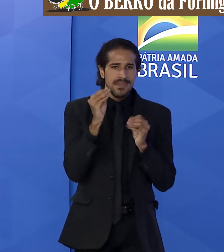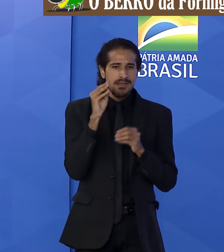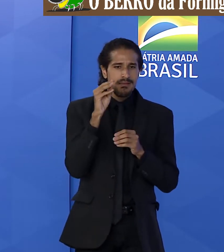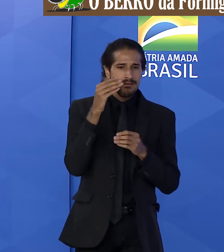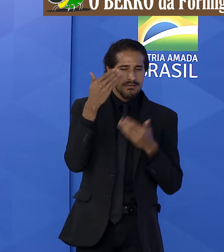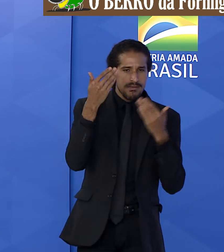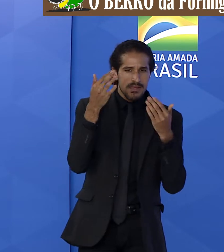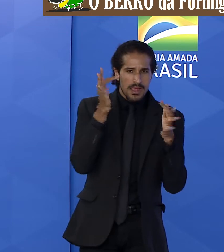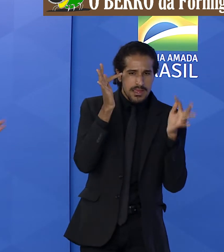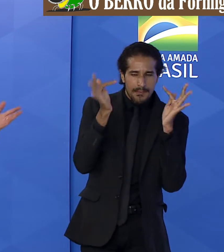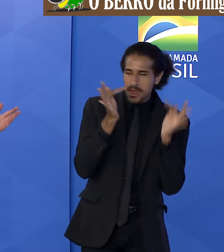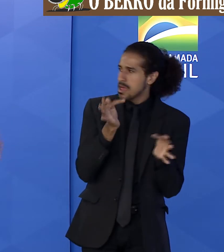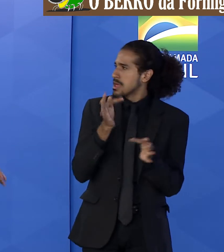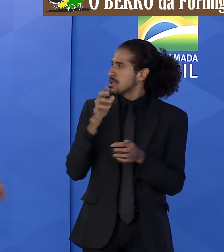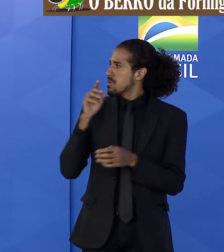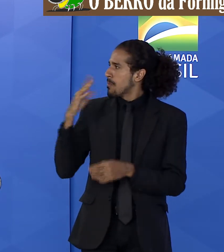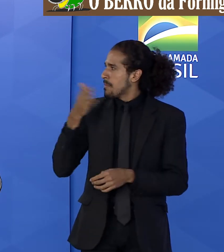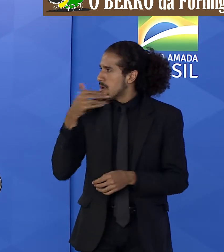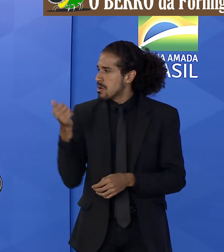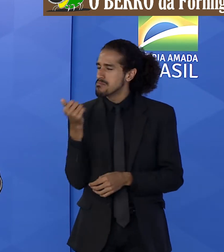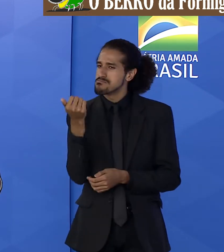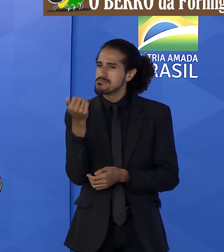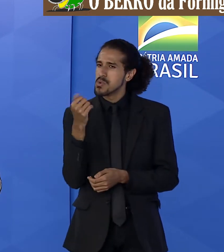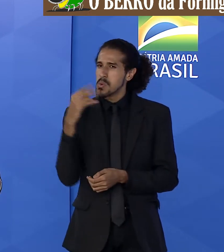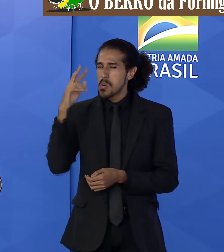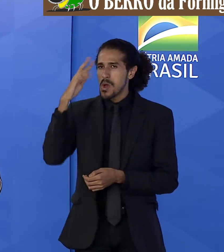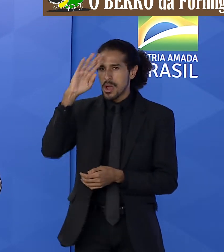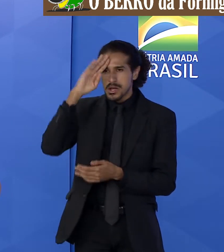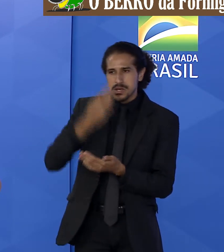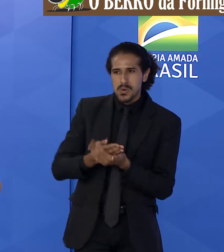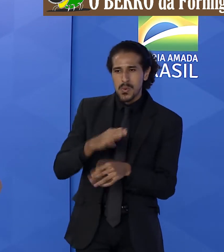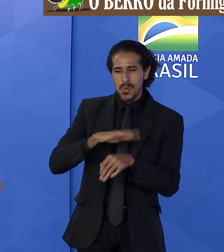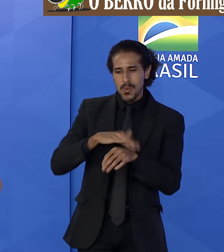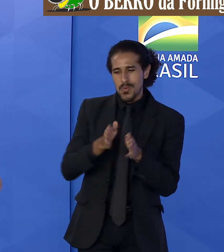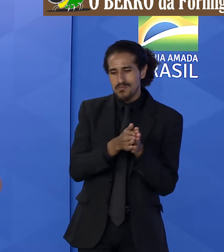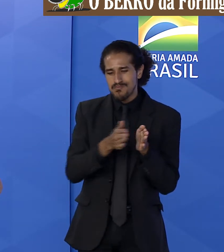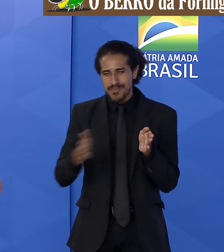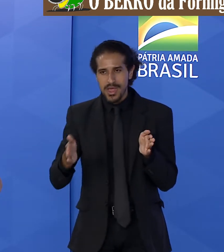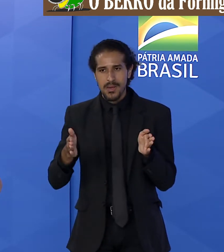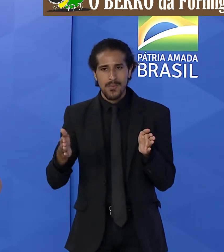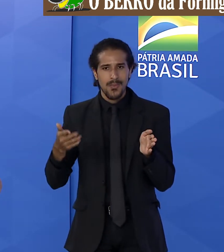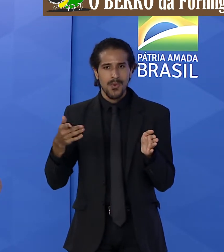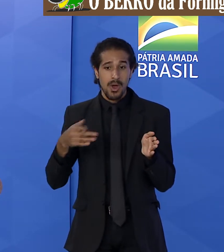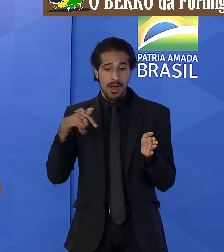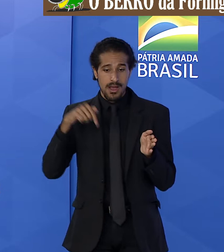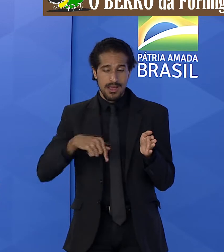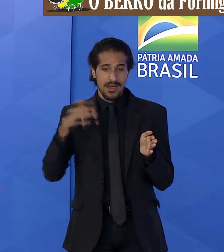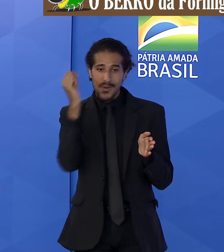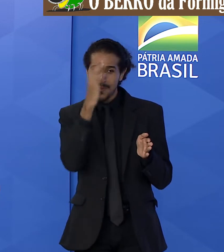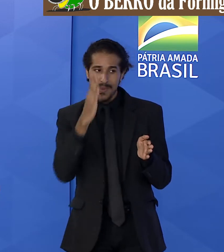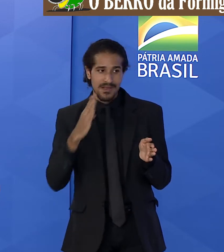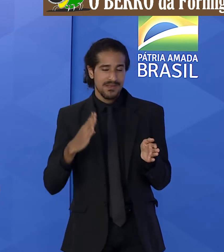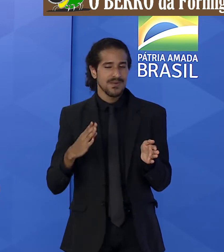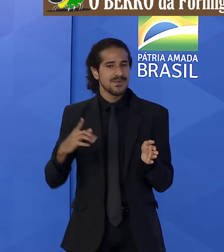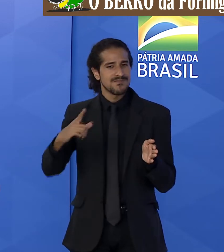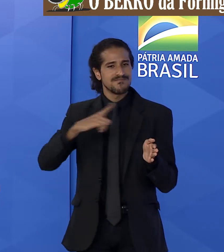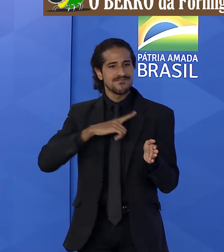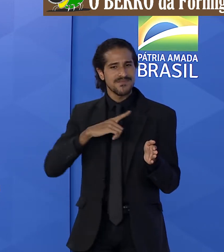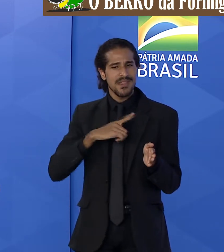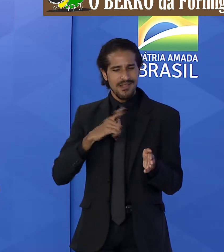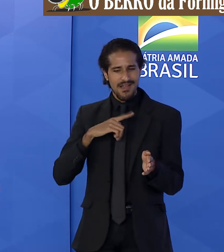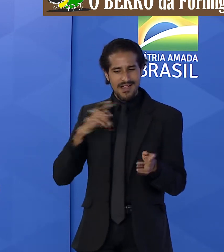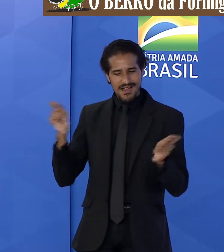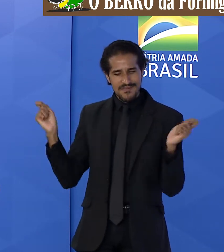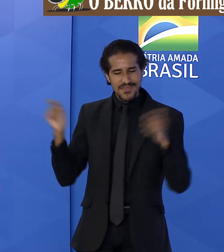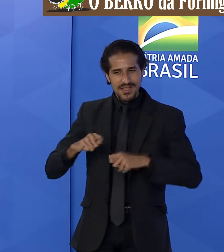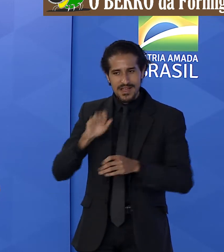condições, enfim acho que nós estamos vivendo um momento aqui onde o Estado manifesta a sua capacidade